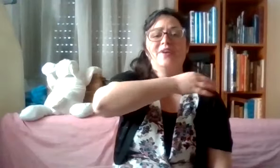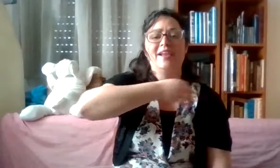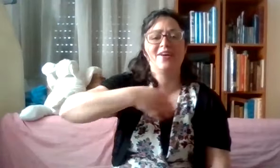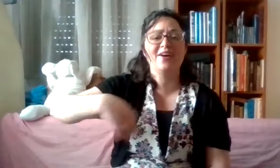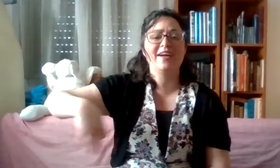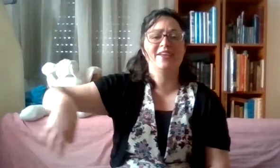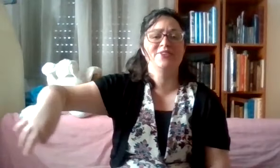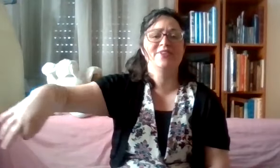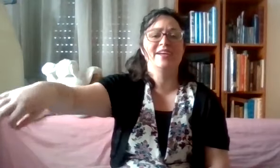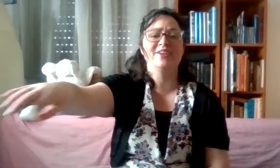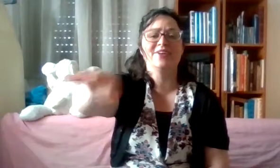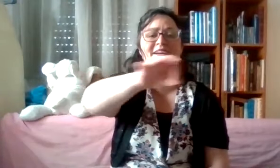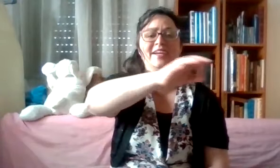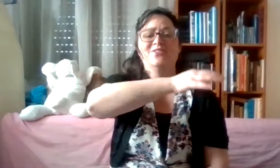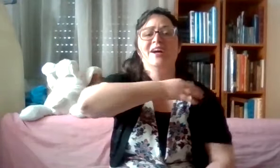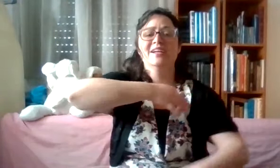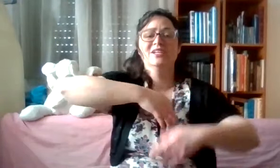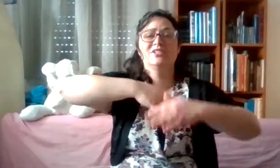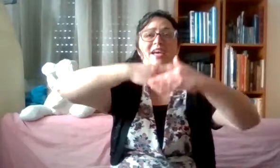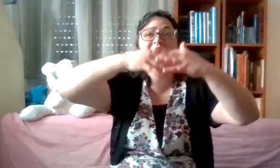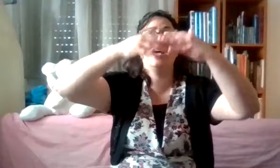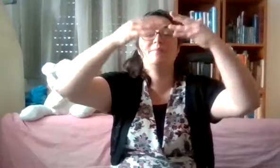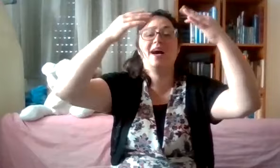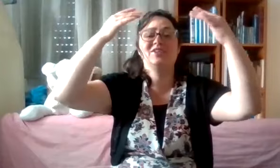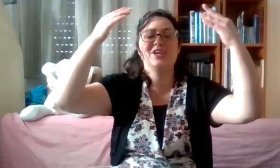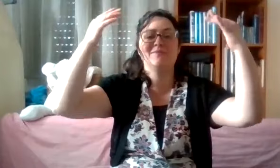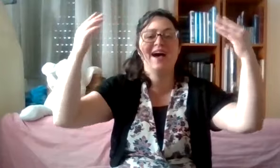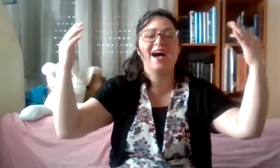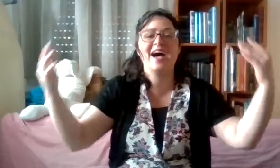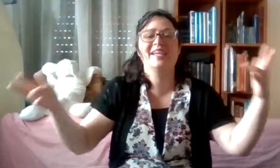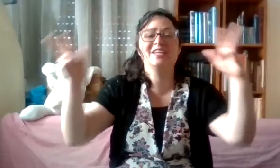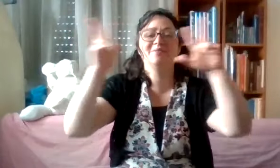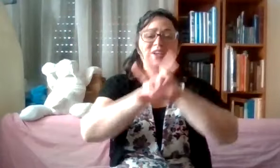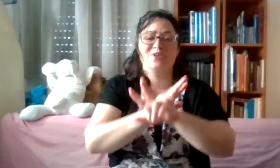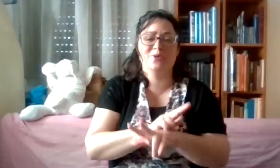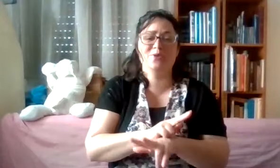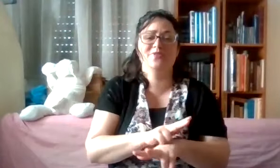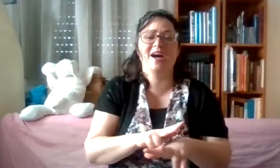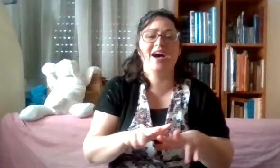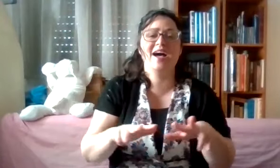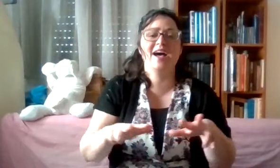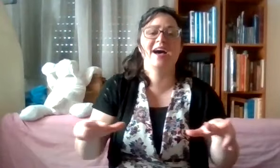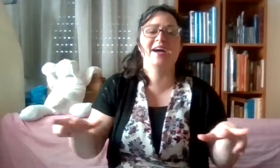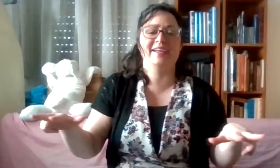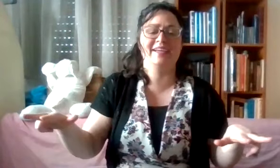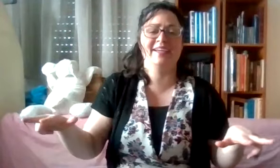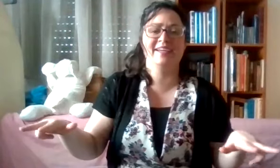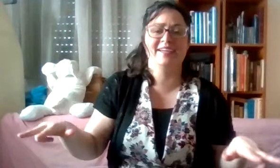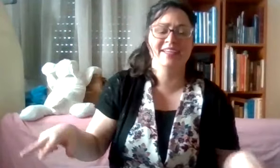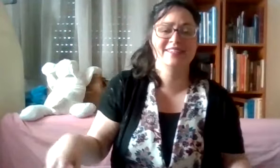אלוהנו, אלוהנו. שבשמיים ובארץ.